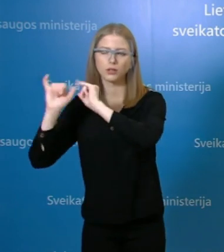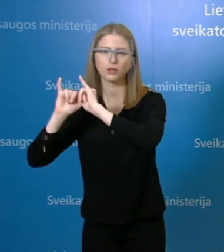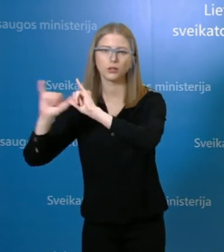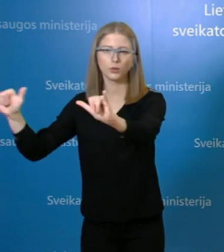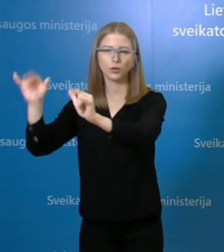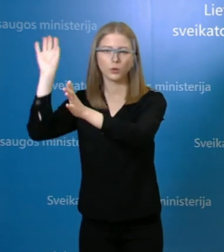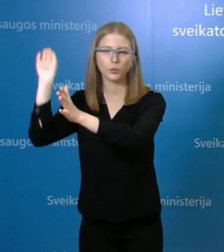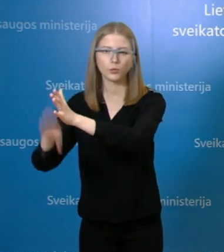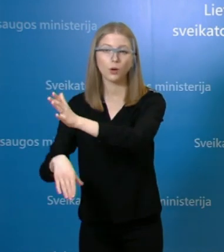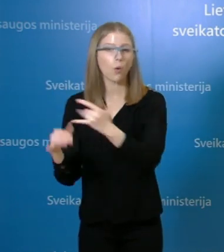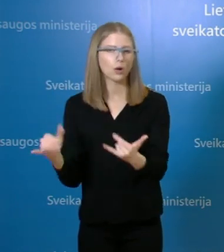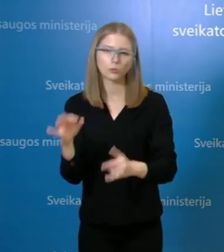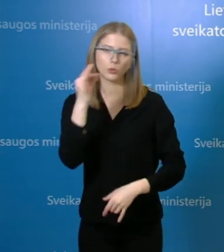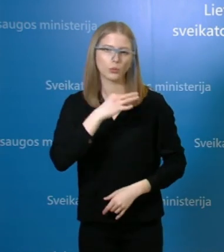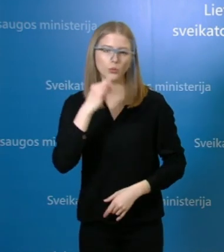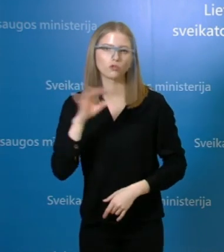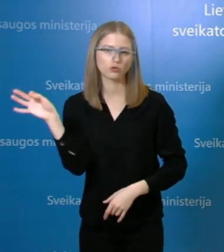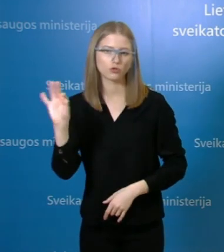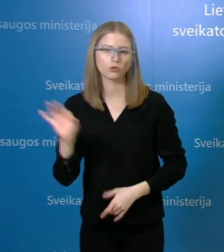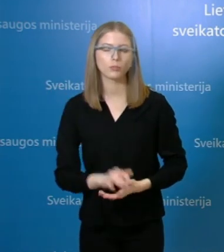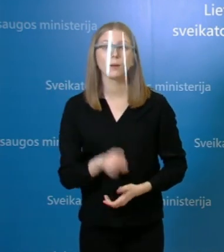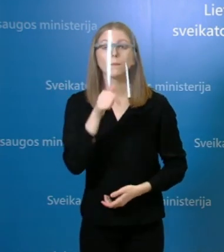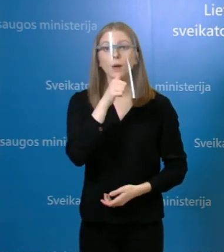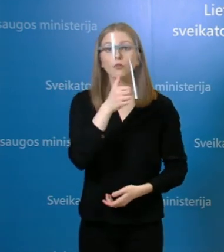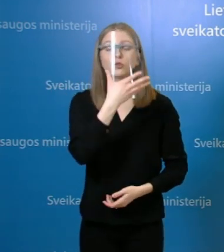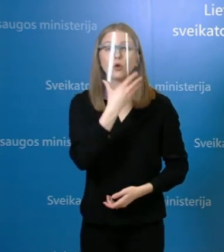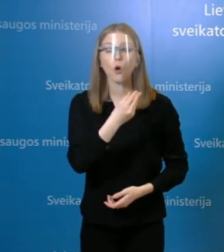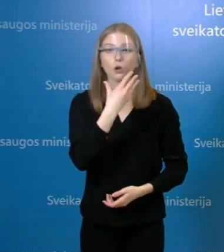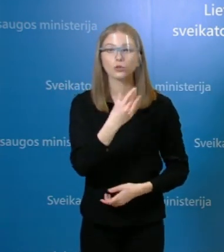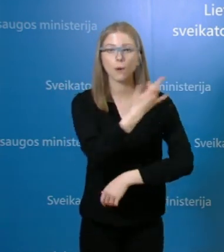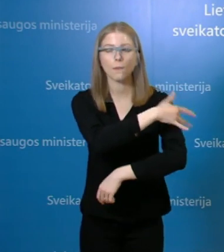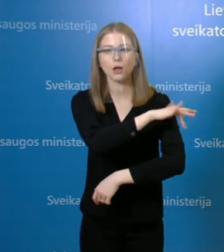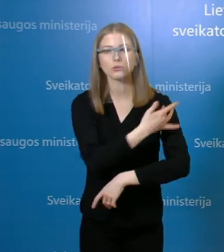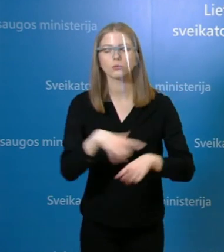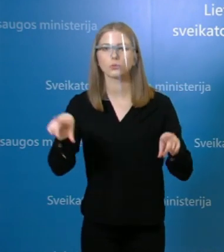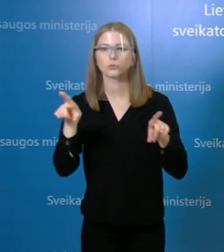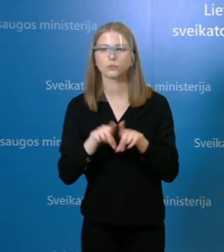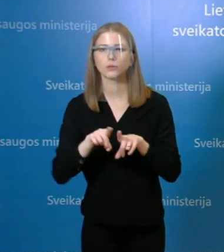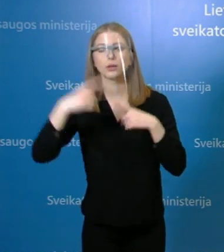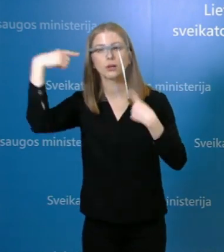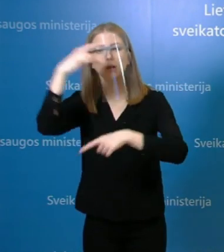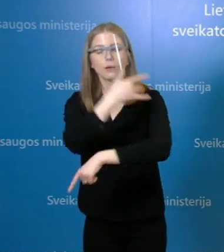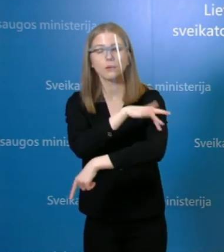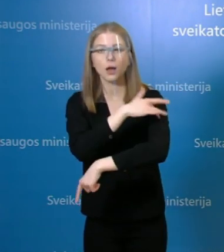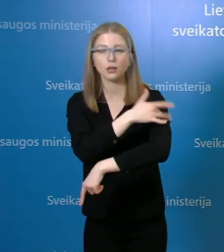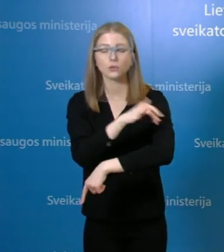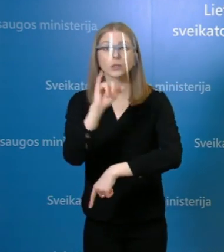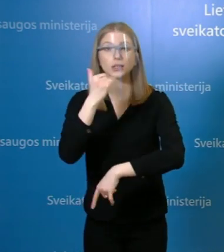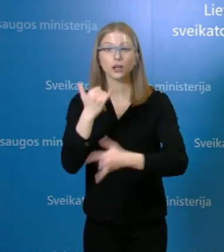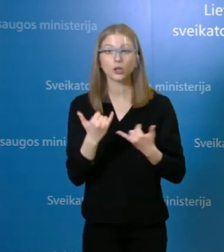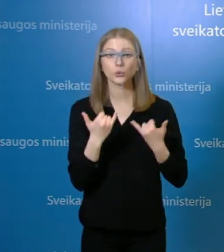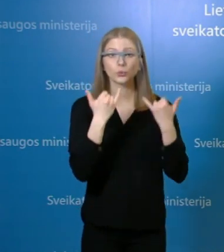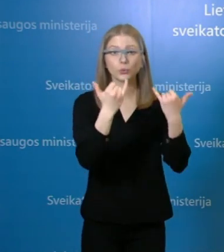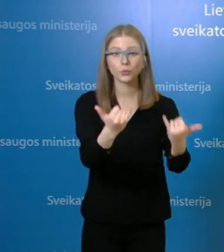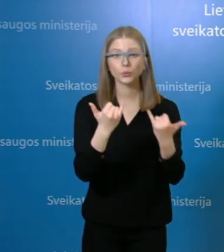sakykime, lygiai tas pats grožio paslaugų ir kitų paslaugų palengvinimas, tas karantinos